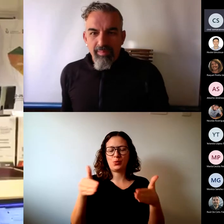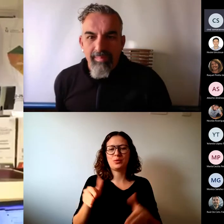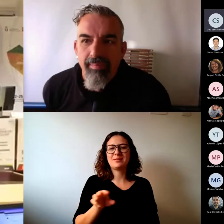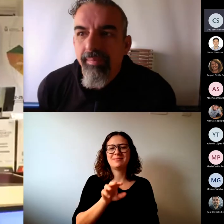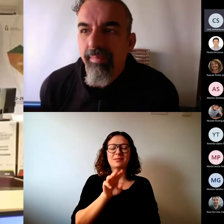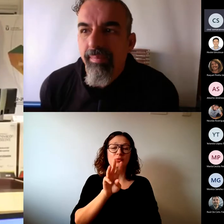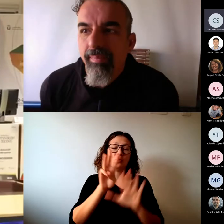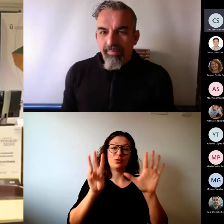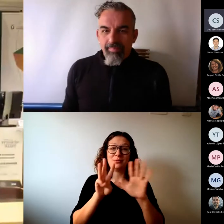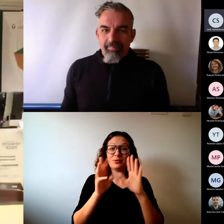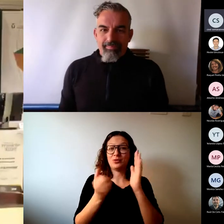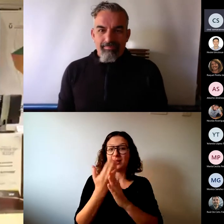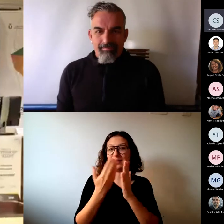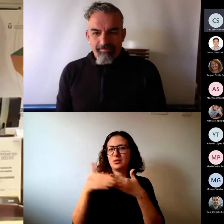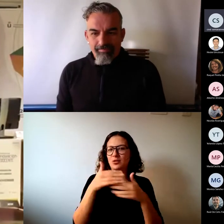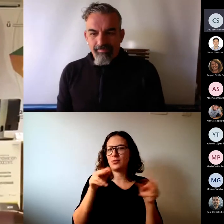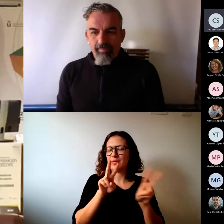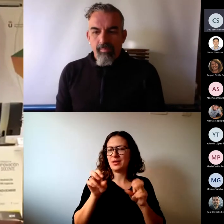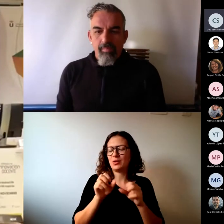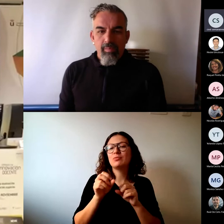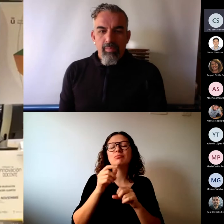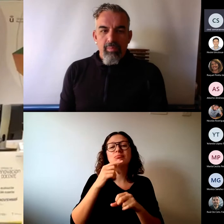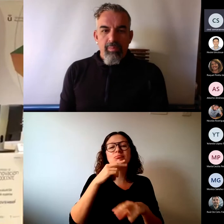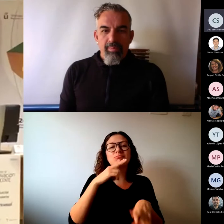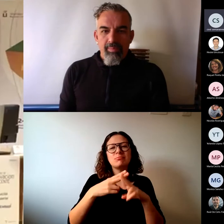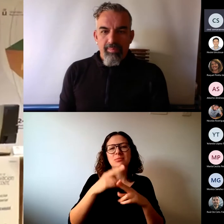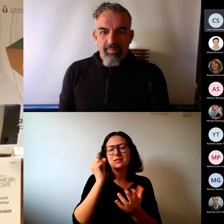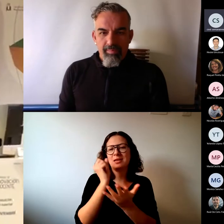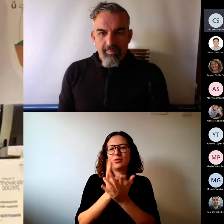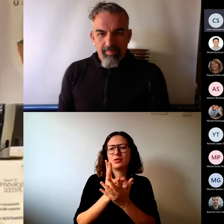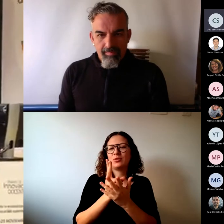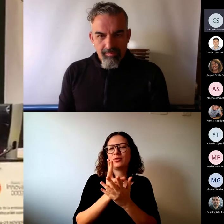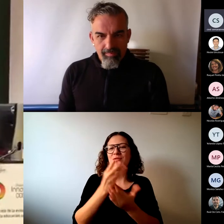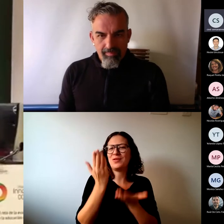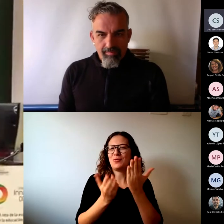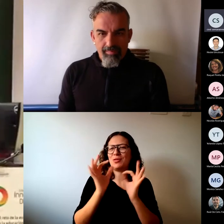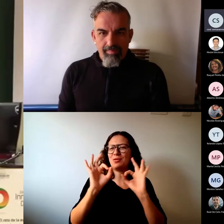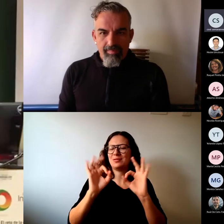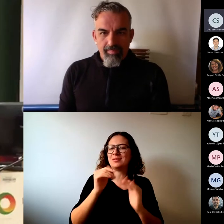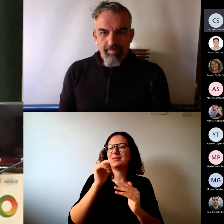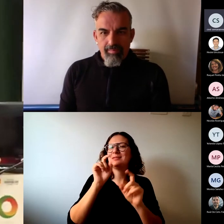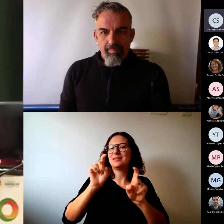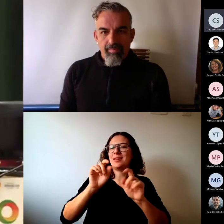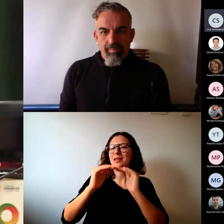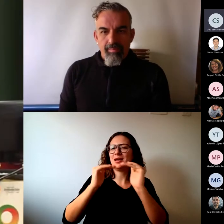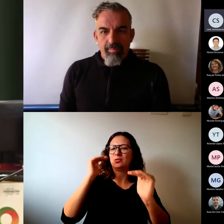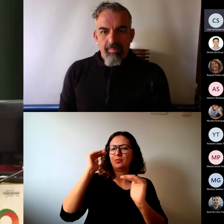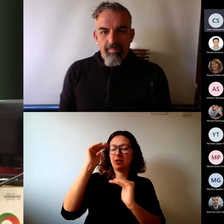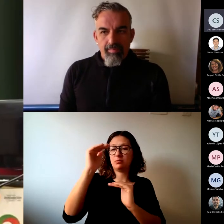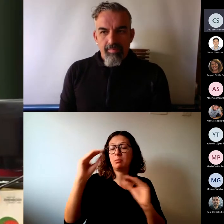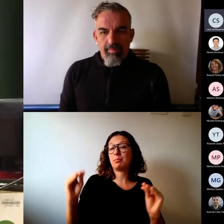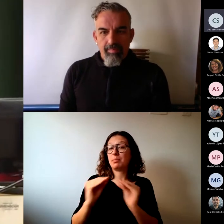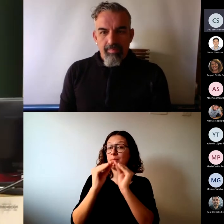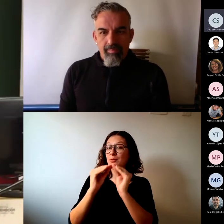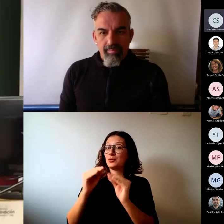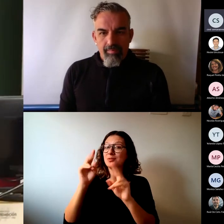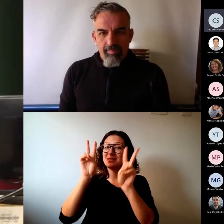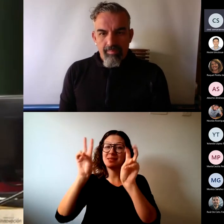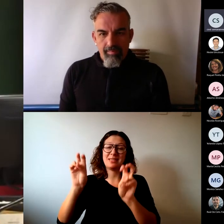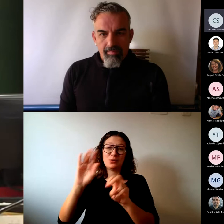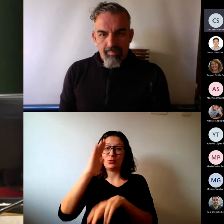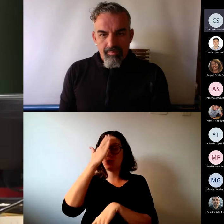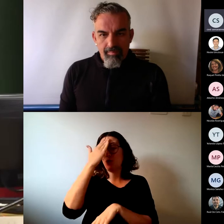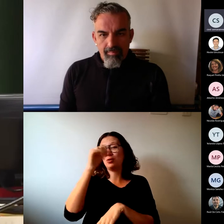que se llama el reto de la evaluación en la enseñanza superior y no es una casualidad que comparta nombre con el título de nuestras jornadas